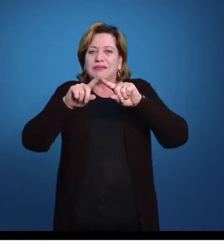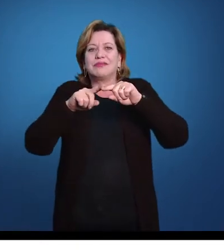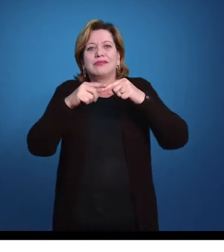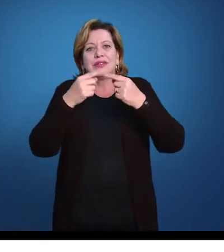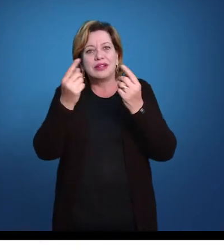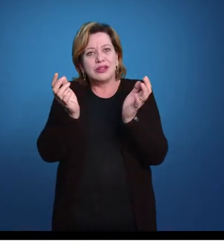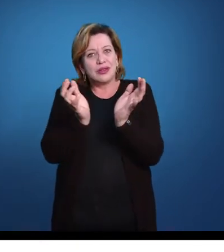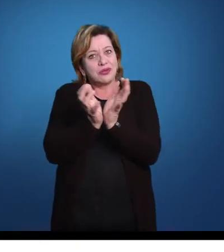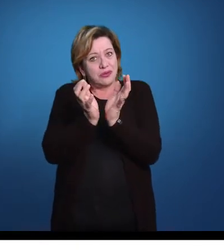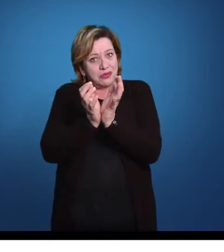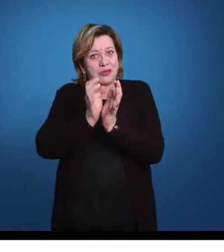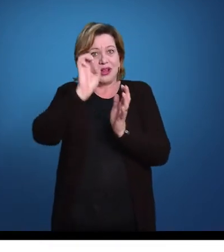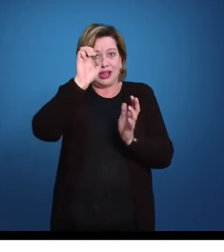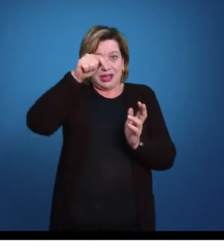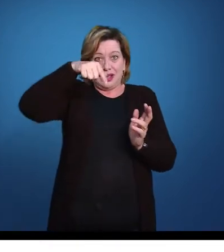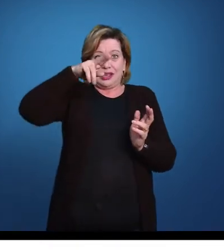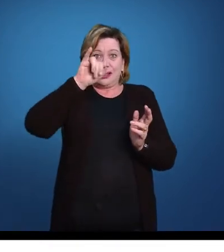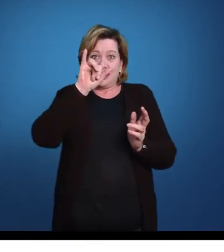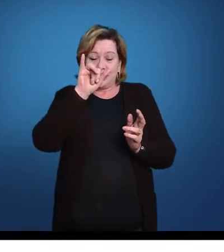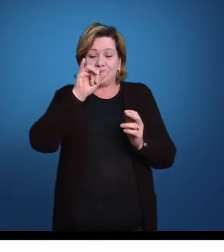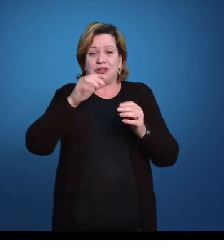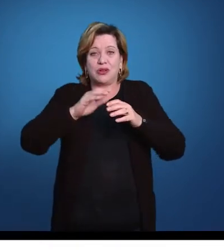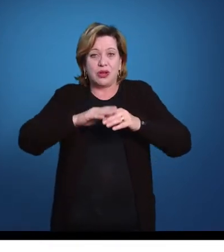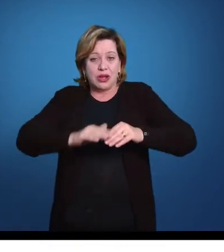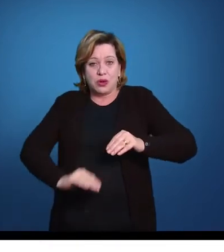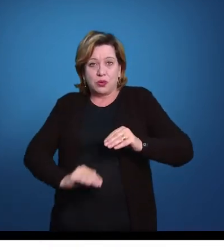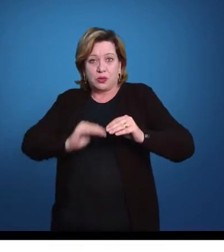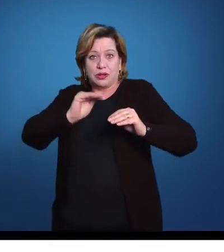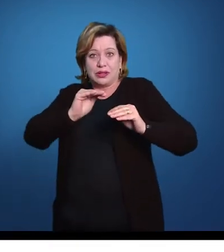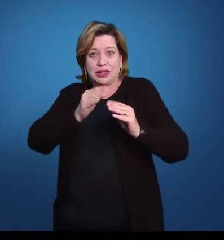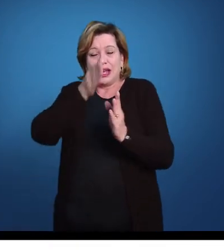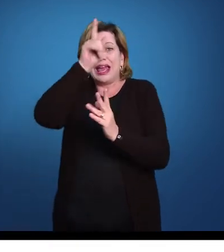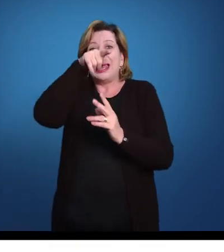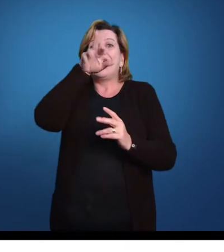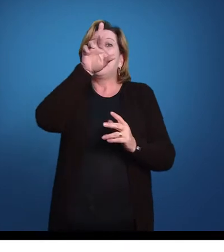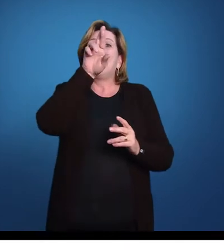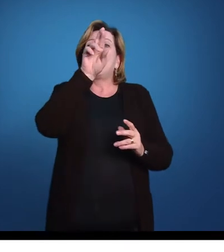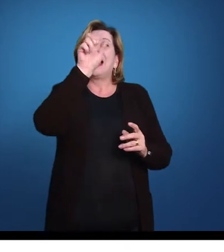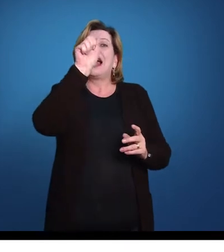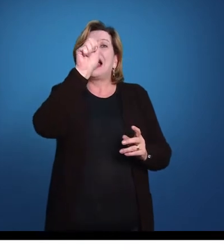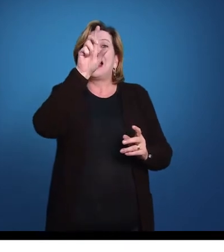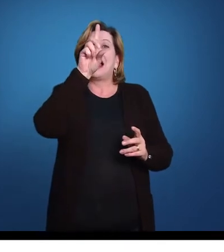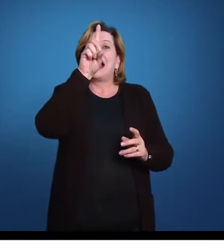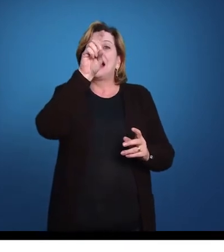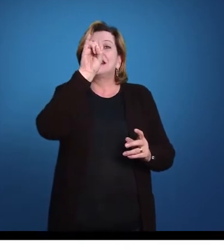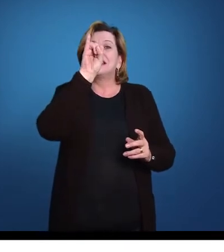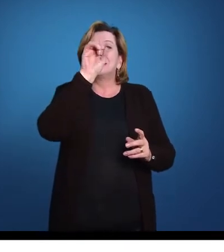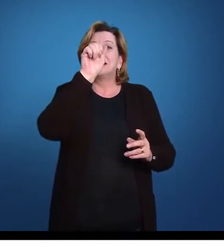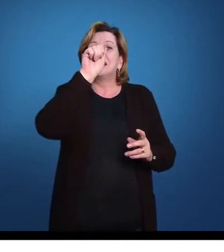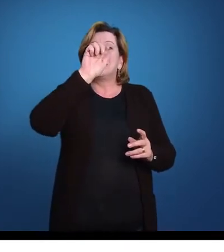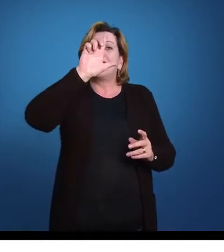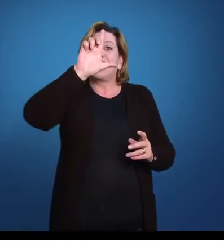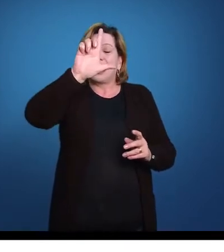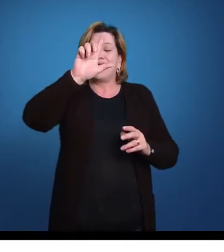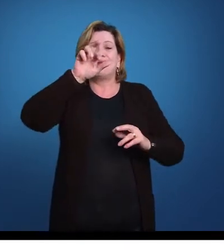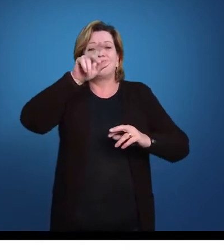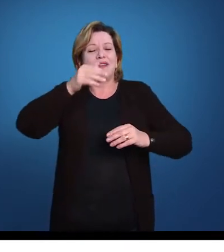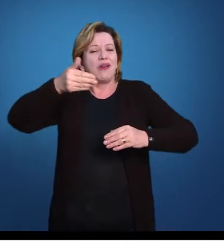dos equinodermos, quando adultos, eles têm simetria radial, que era uma coisa que acontecia lá com os animais diploblásticos, os quinidários e os